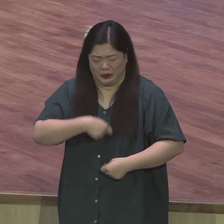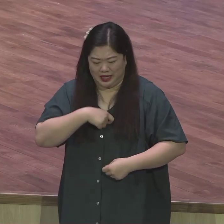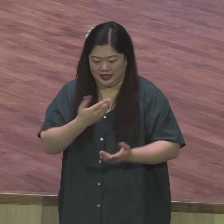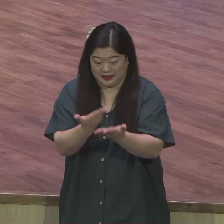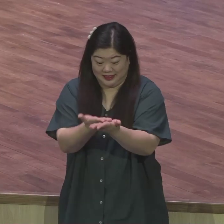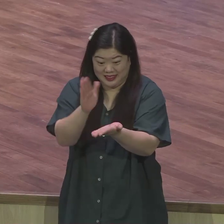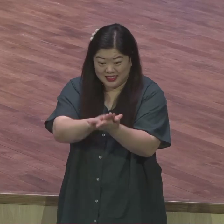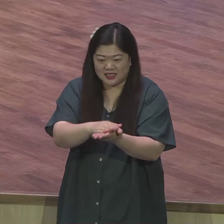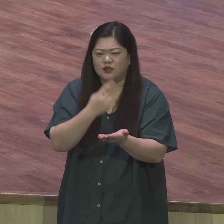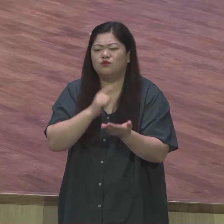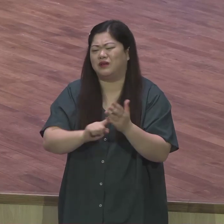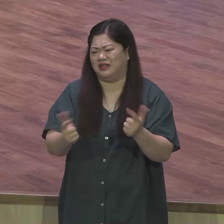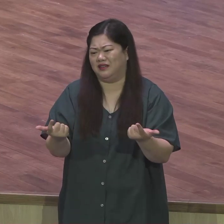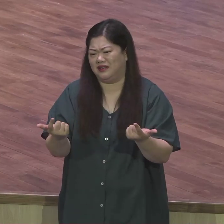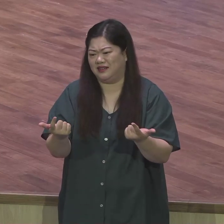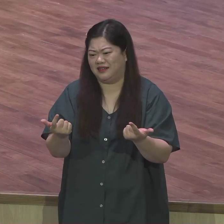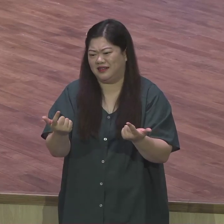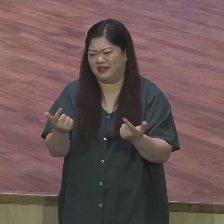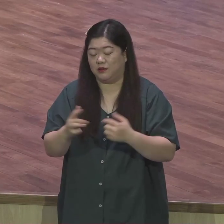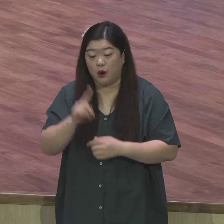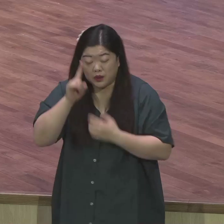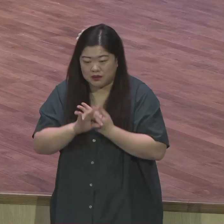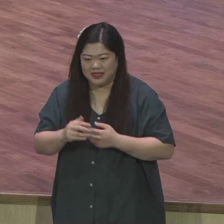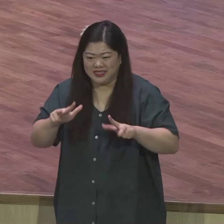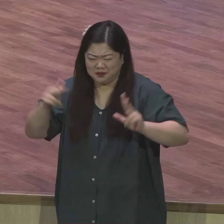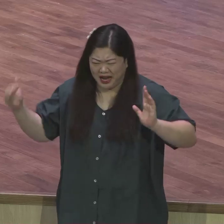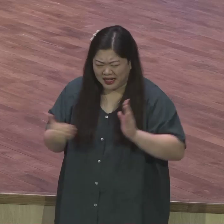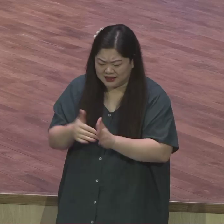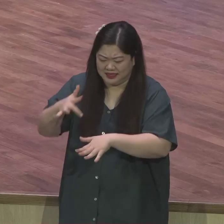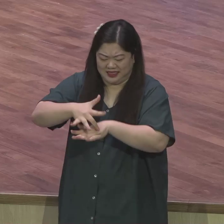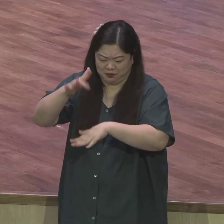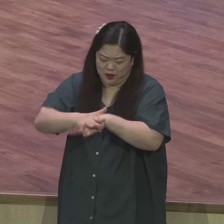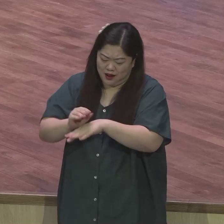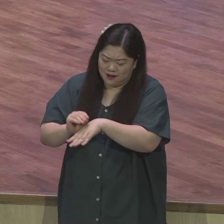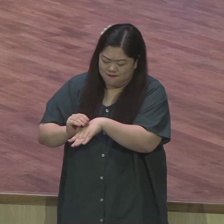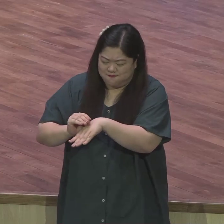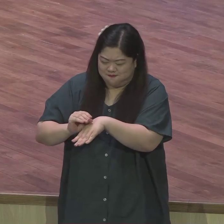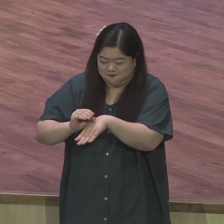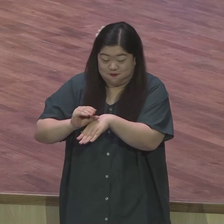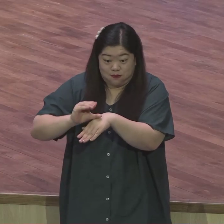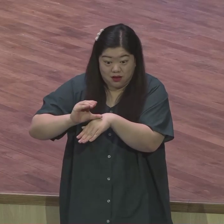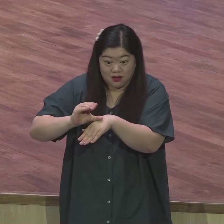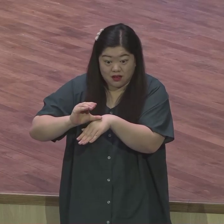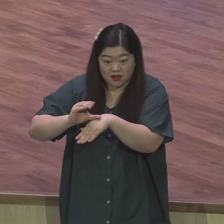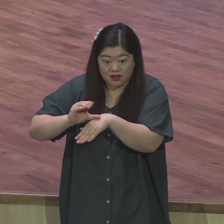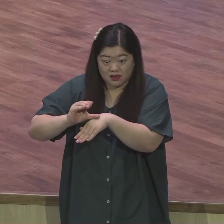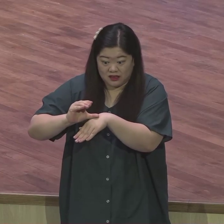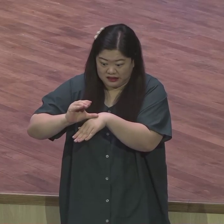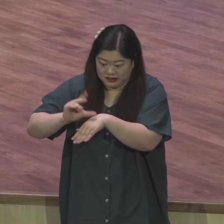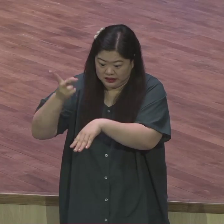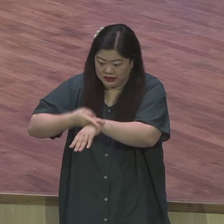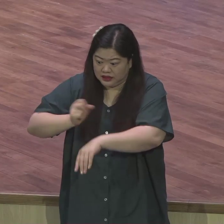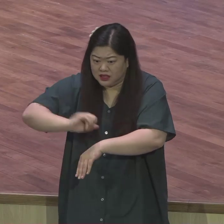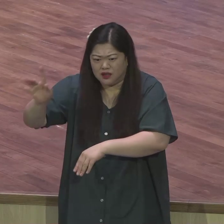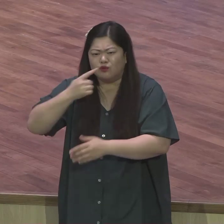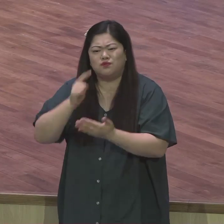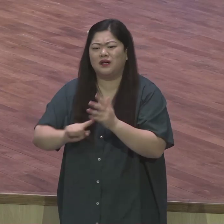완전히 그냥 예탈 애석관 내 체질 다 깨버리고 이제 나는 새로운 삶을